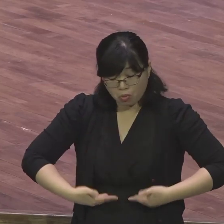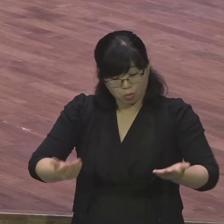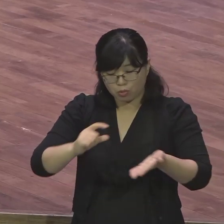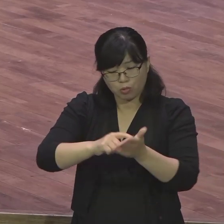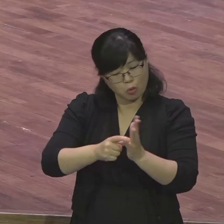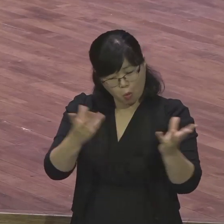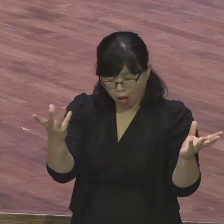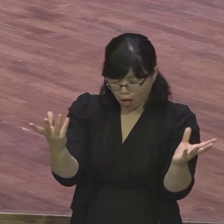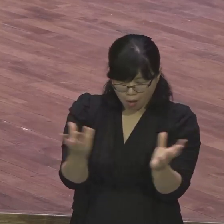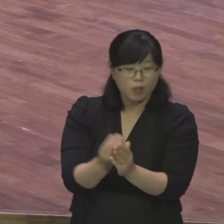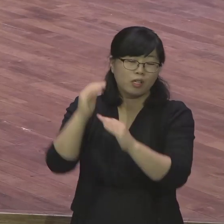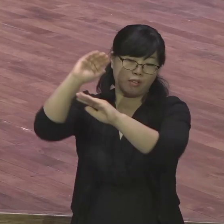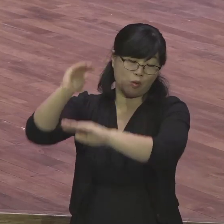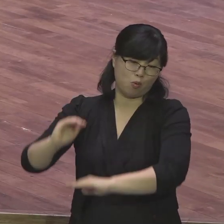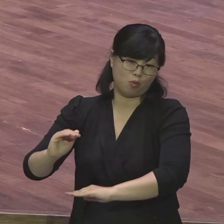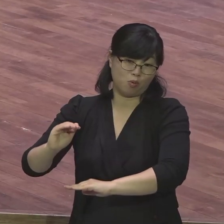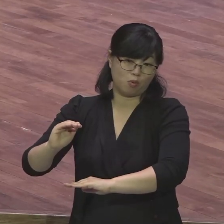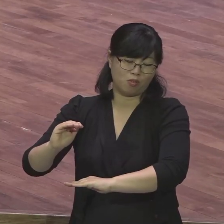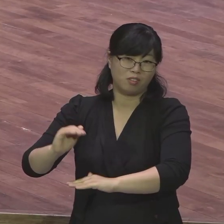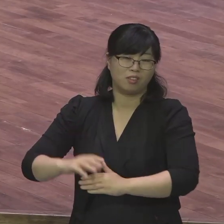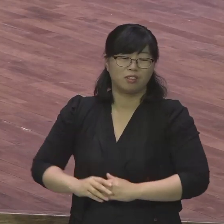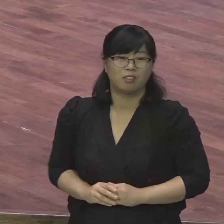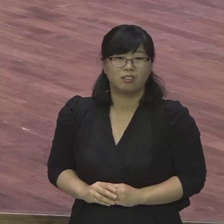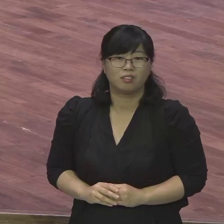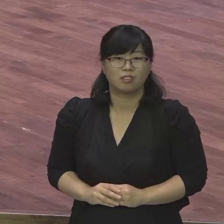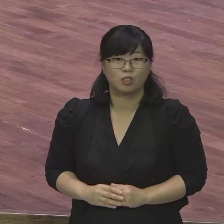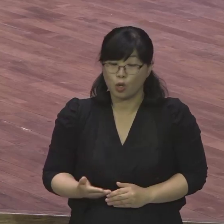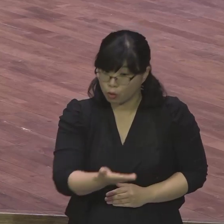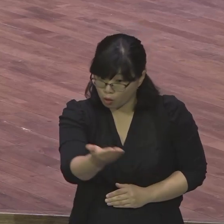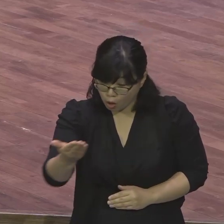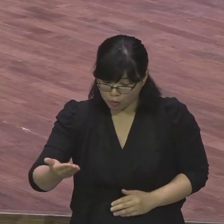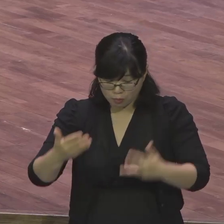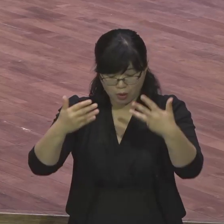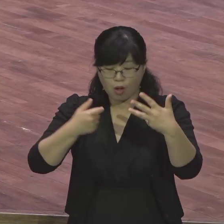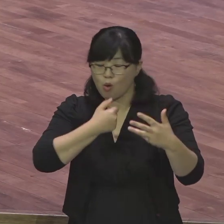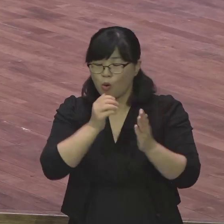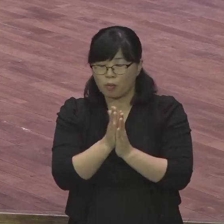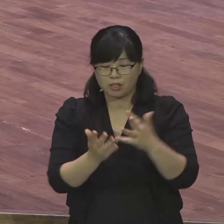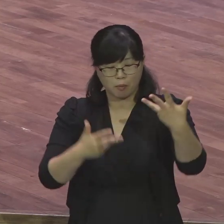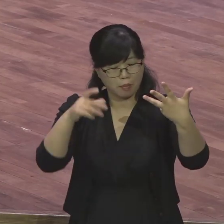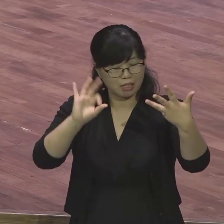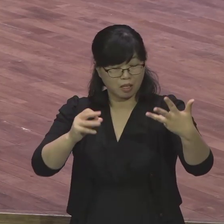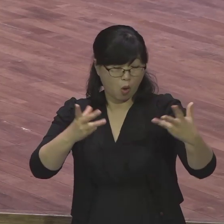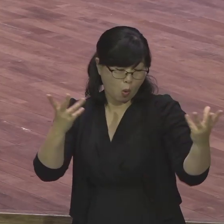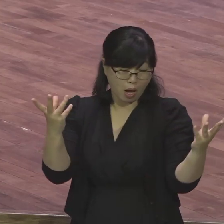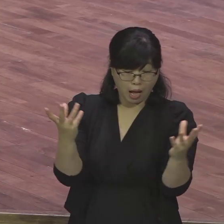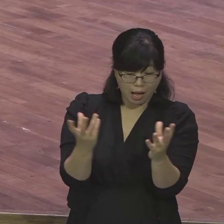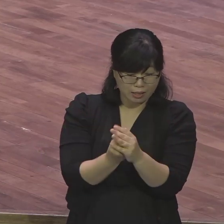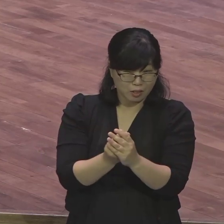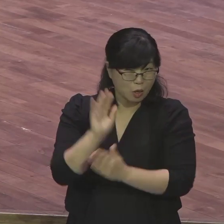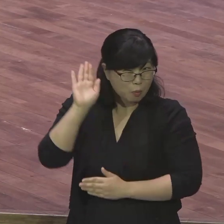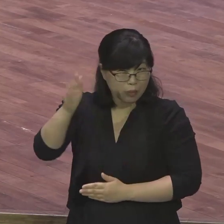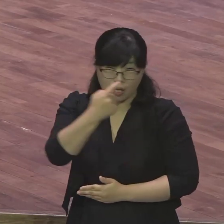우리 영국의 성도들 이렇게 완벽하게 보장된 미래를 바라보면서 이제는 제발